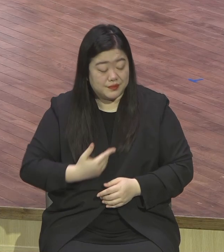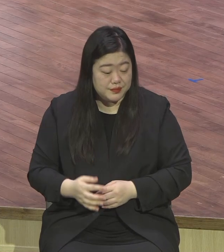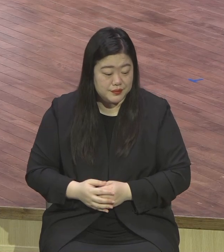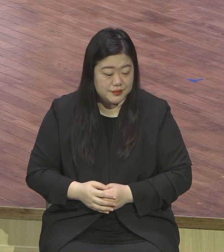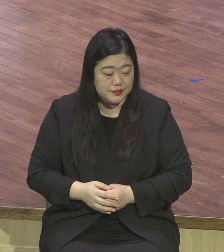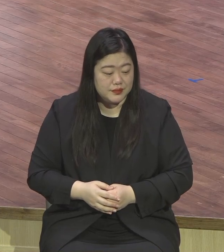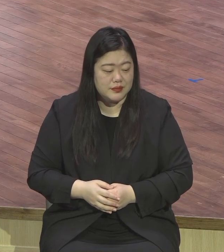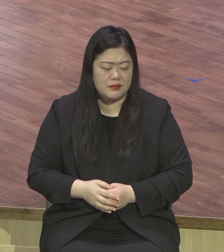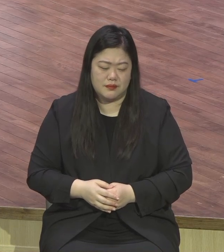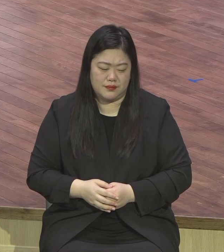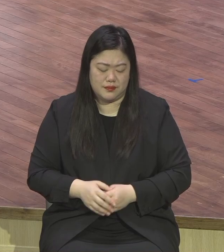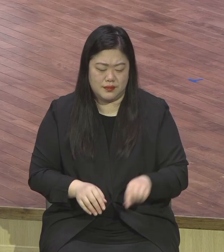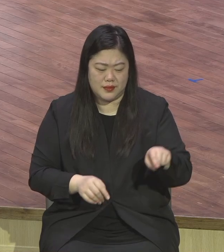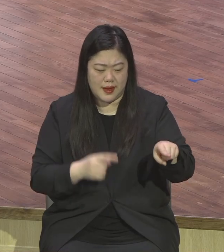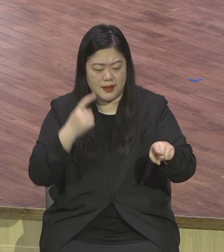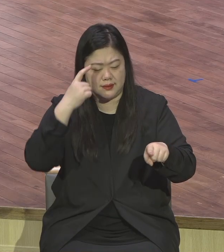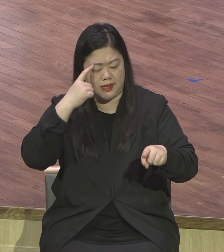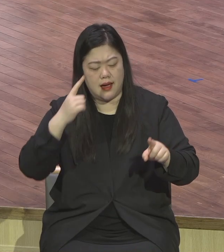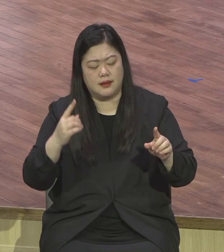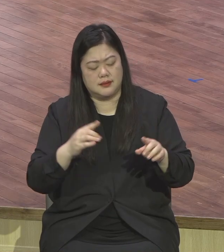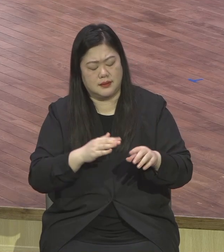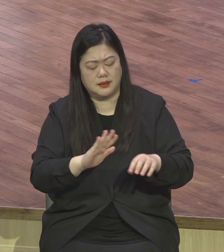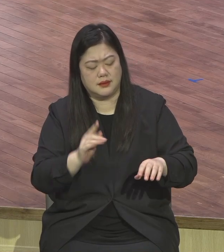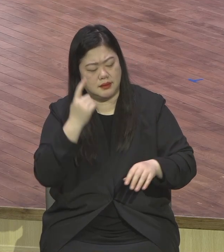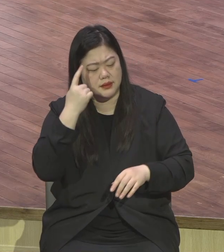잘못되었다라는 말씀이에요. 잘못된 것이다.